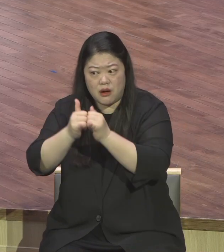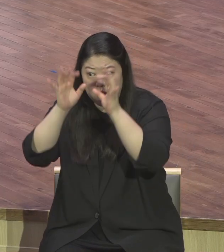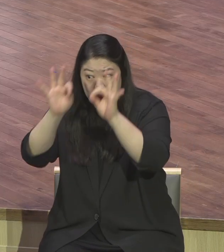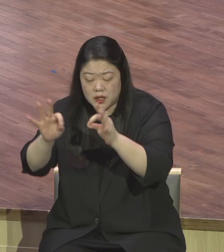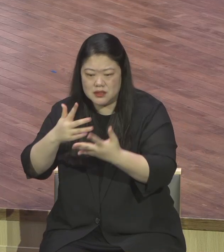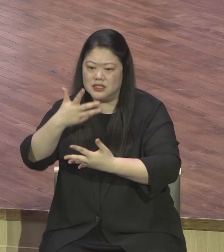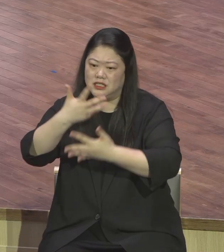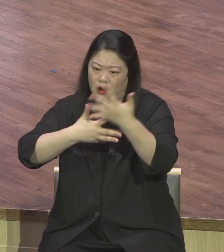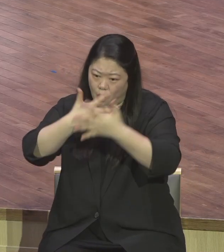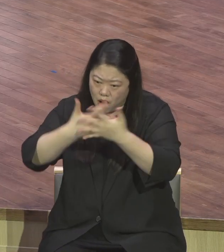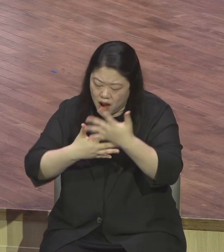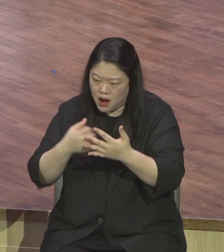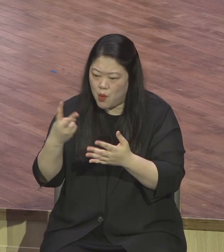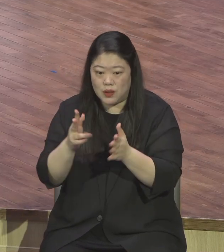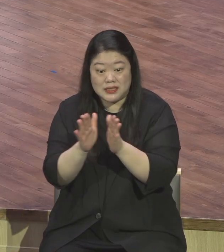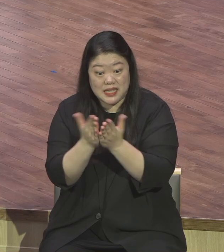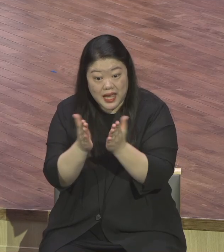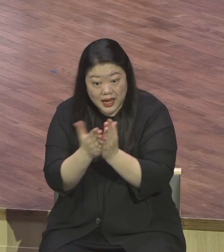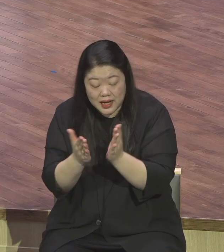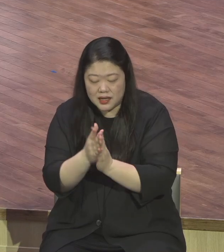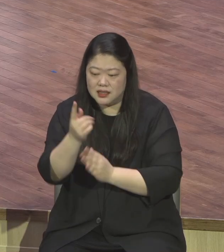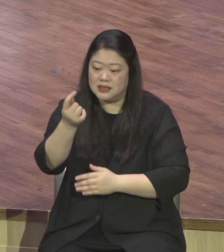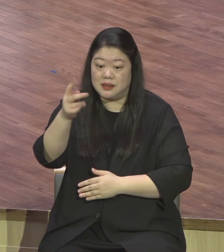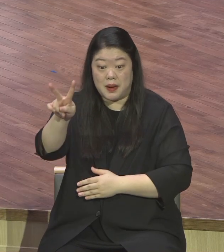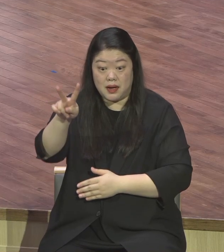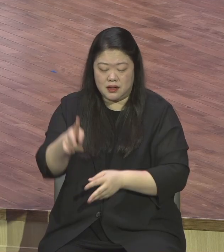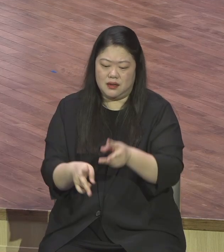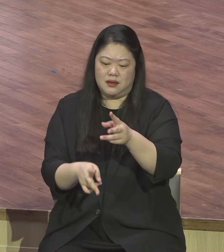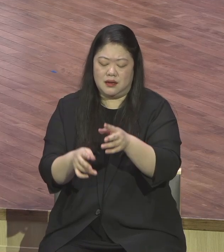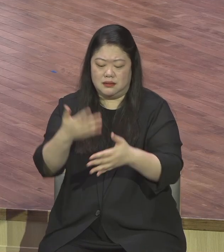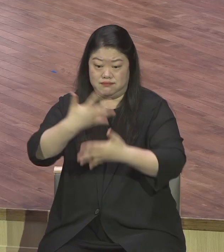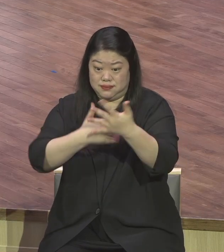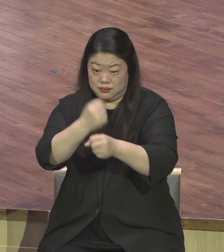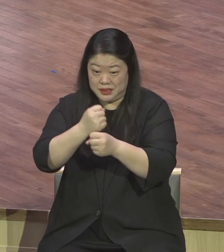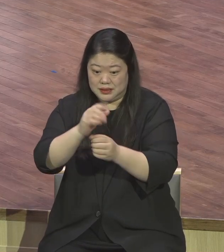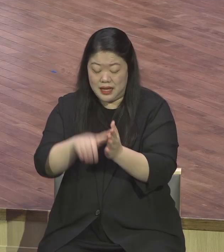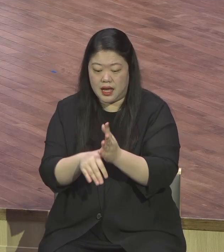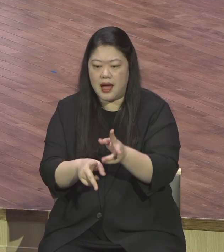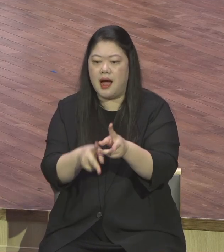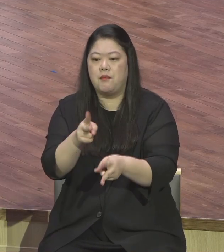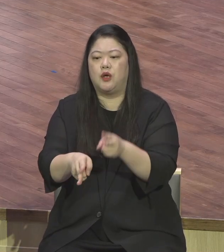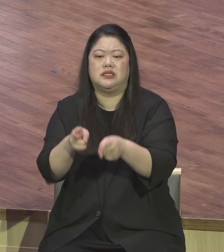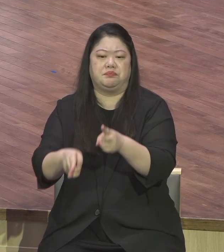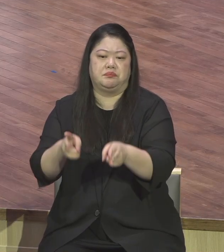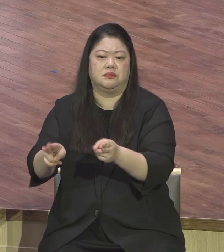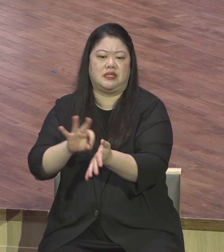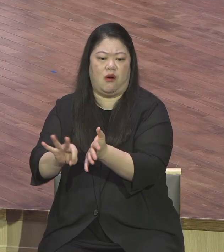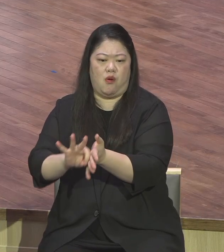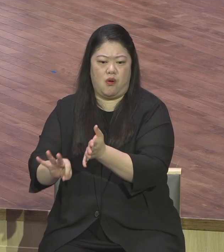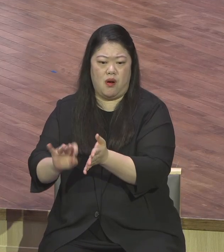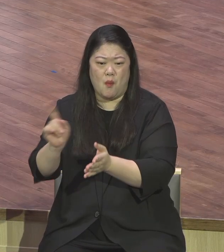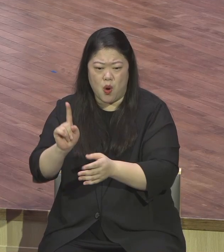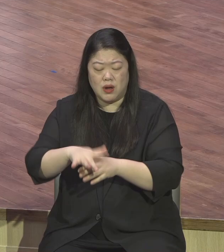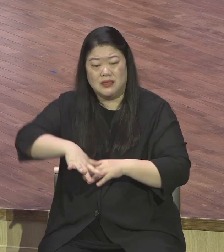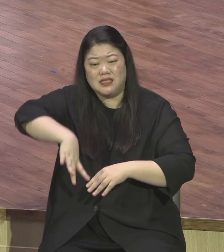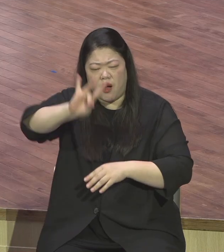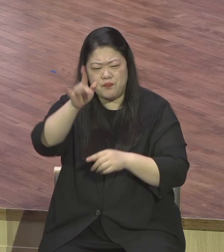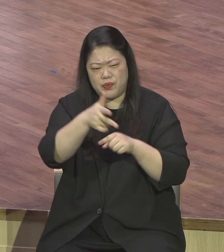것도 막 찍죠 그래서 그렇게 찍어가지고 작품을 완성을 할 때 그때 중요한 것이 뭐냐